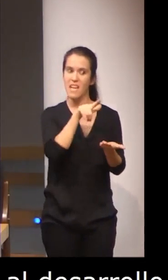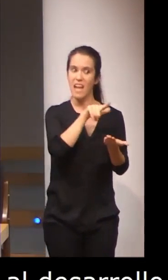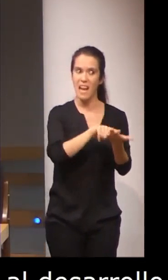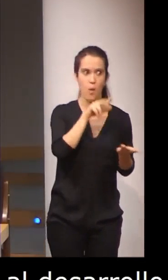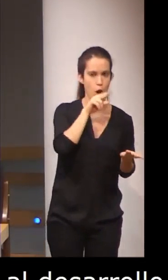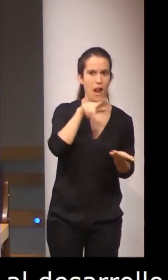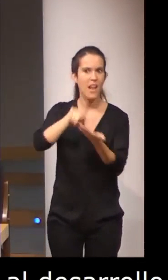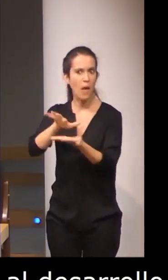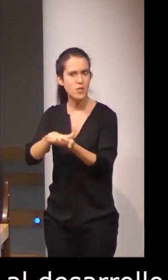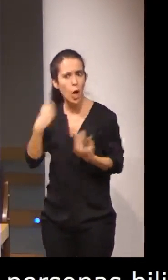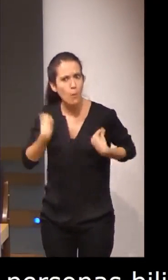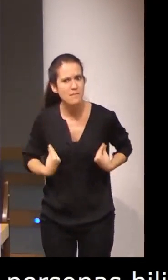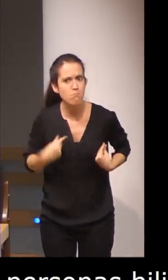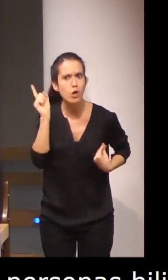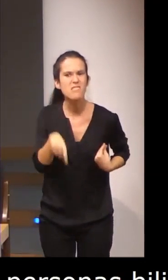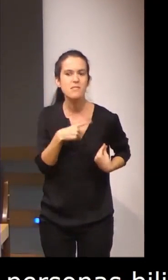y la lengua de signos.